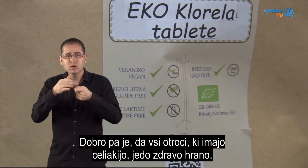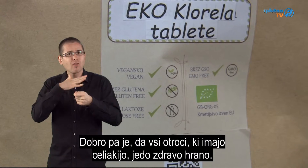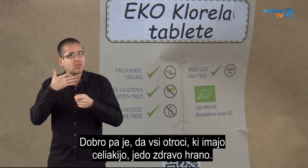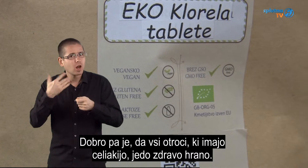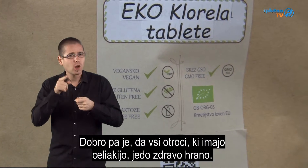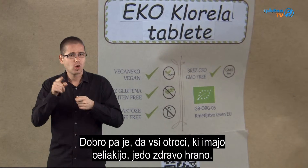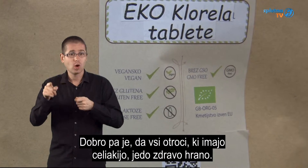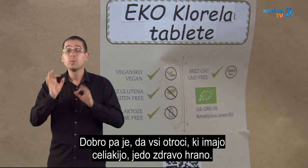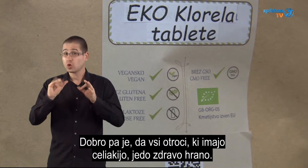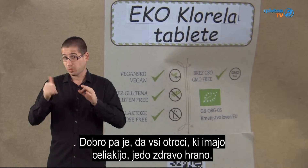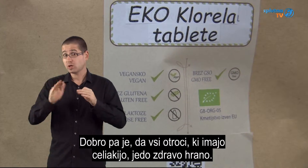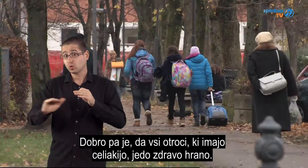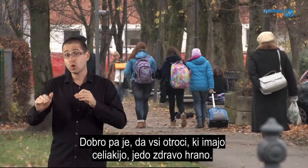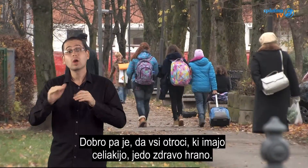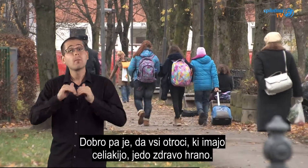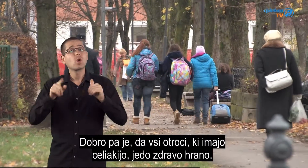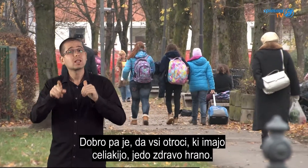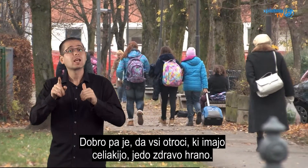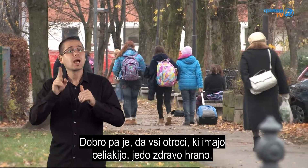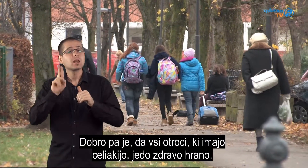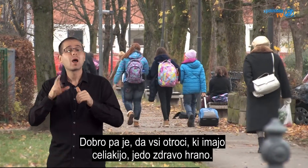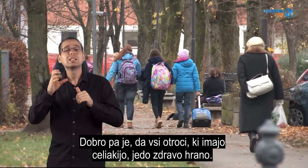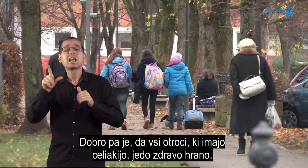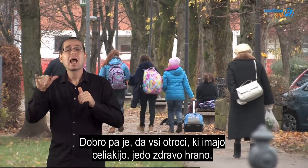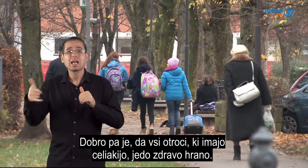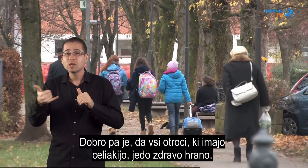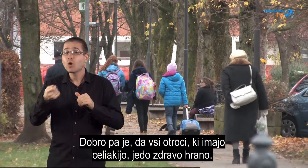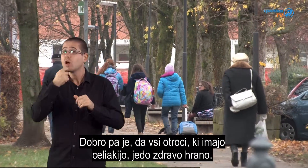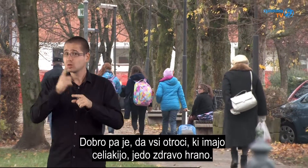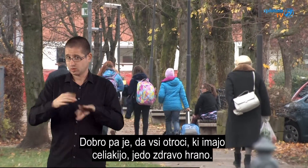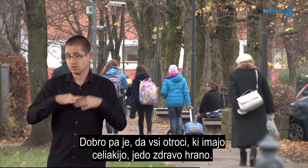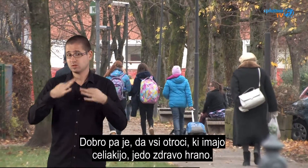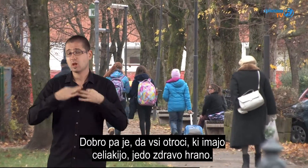fino je do troci, poleg tega, da imajo celijakijo, jejo tudi zdravo hrano.